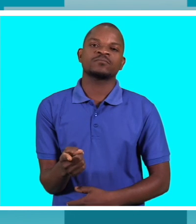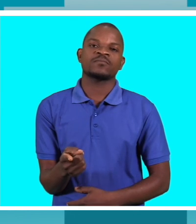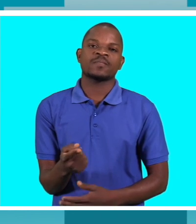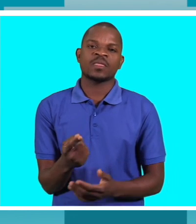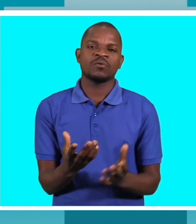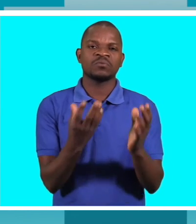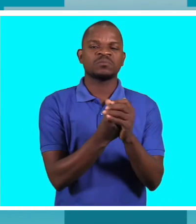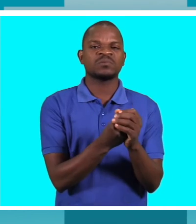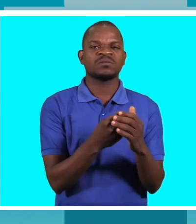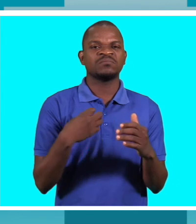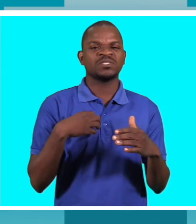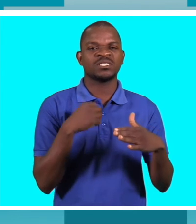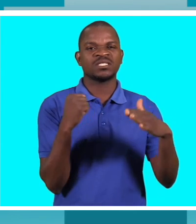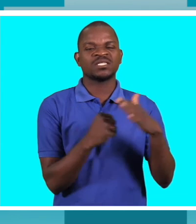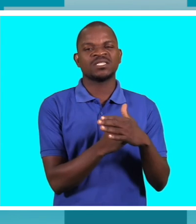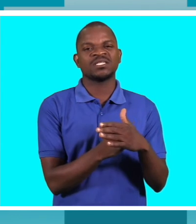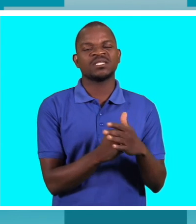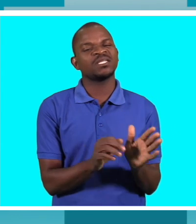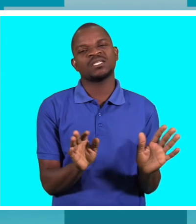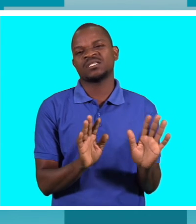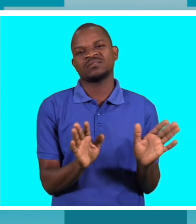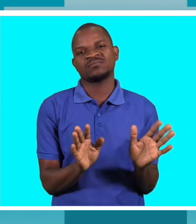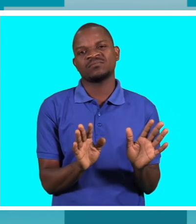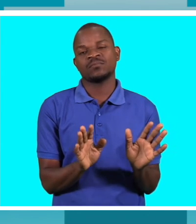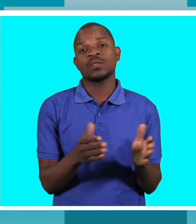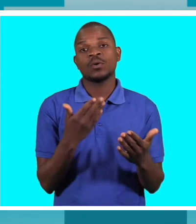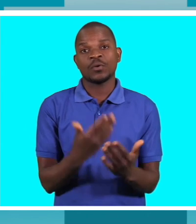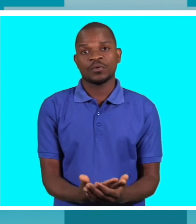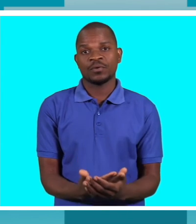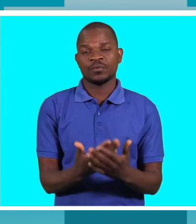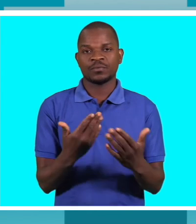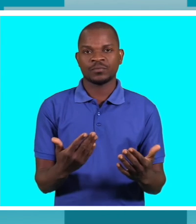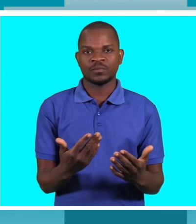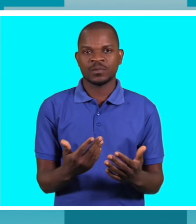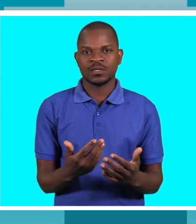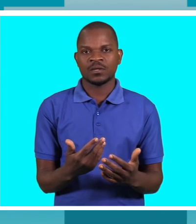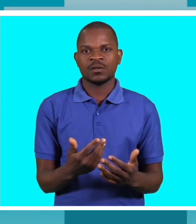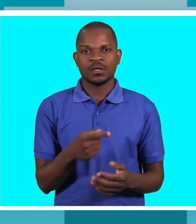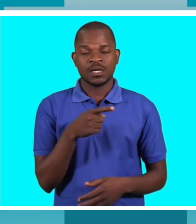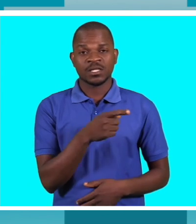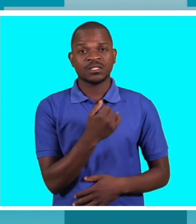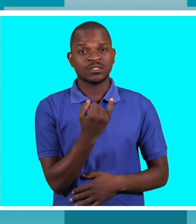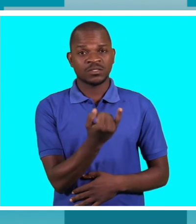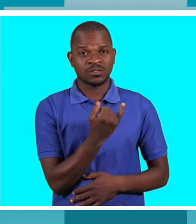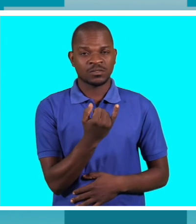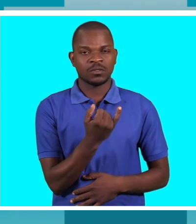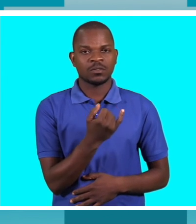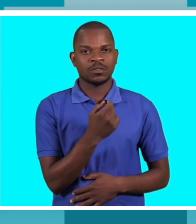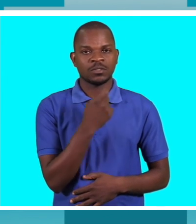ao Ministério do Gênero e Criança Social e a ação social porque se formos a ver é a instituição que diz que recebe pouco